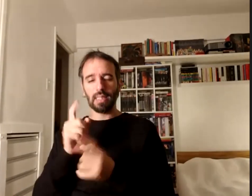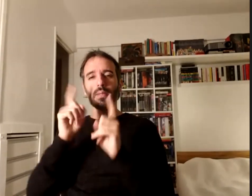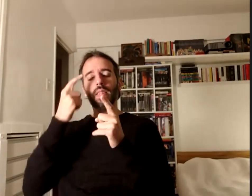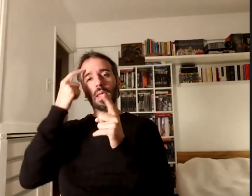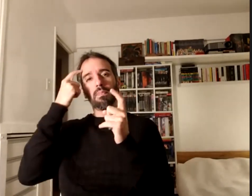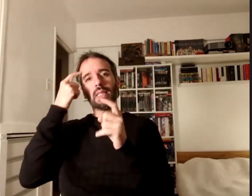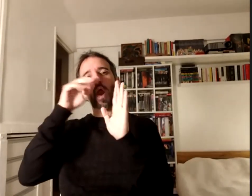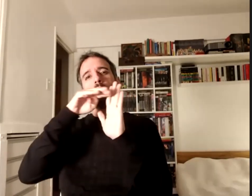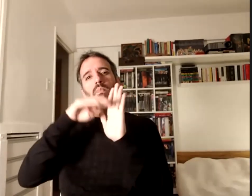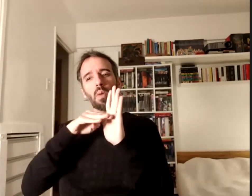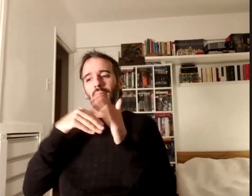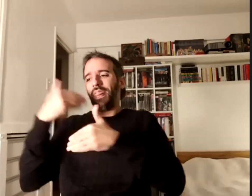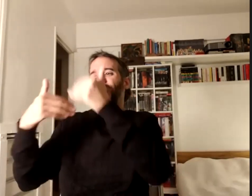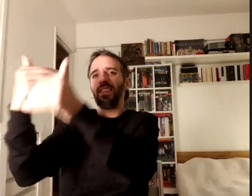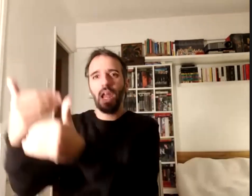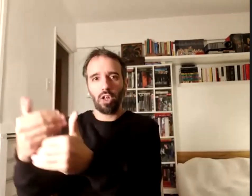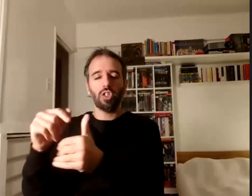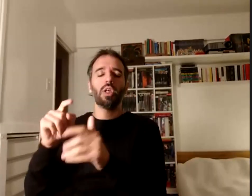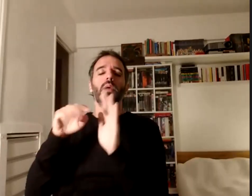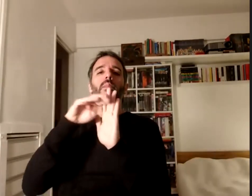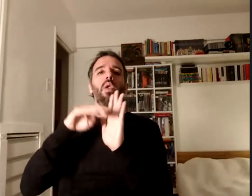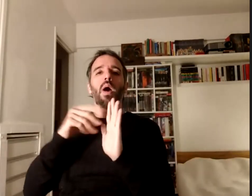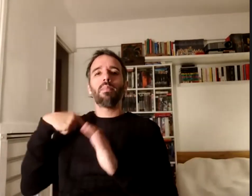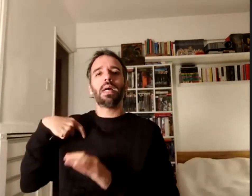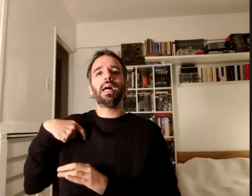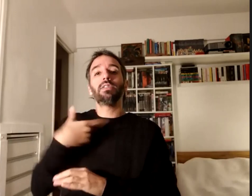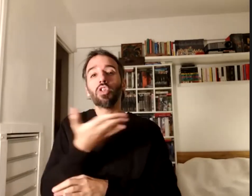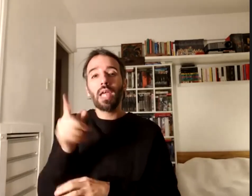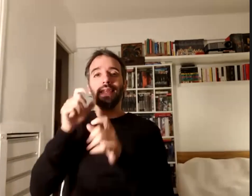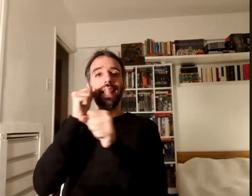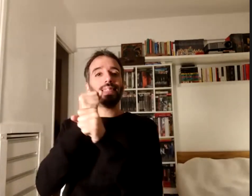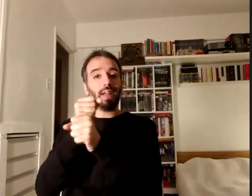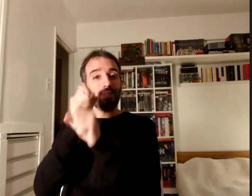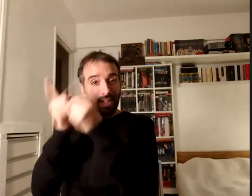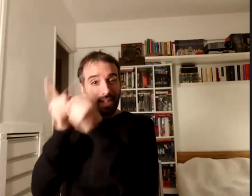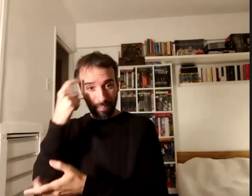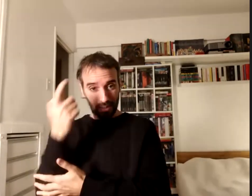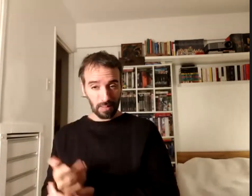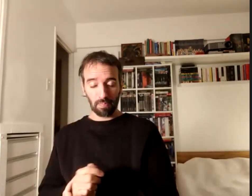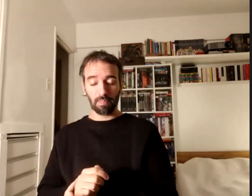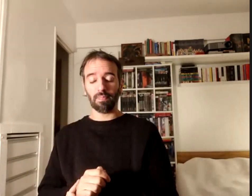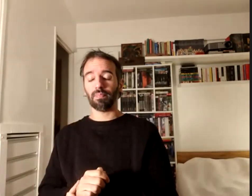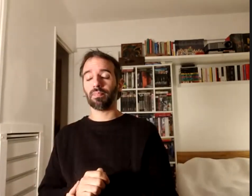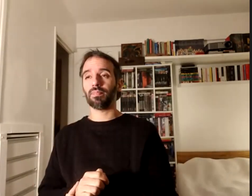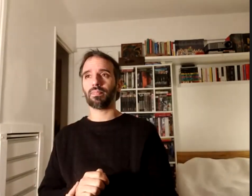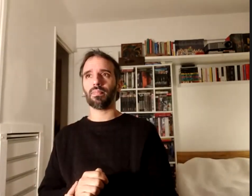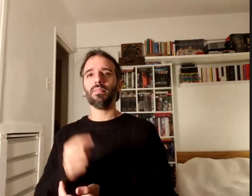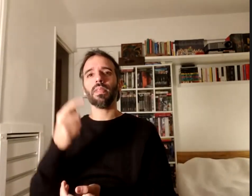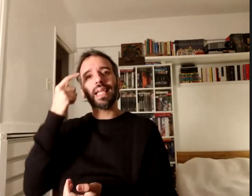desarrollo los programas sociales el trabajo creo que hay una nueva